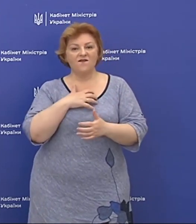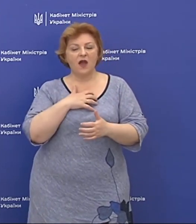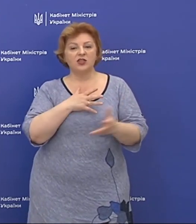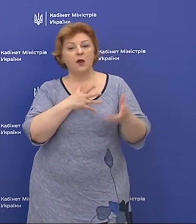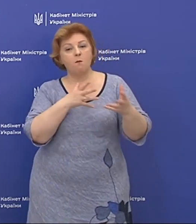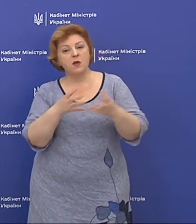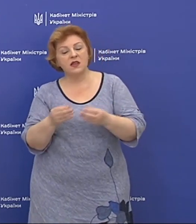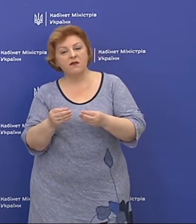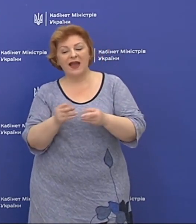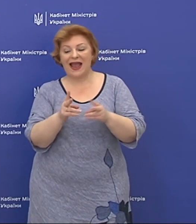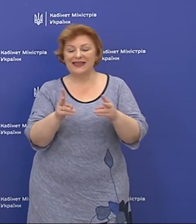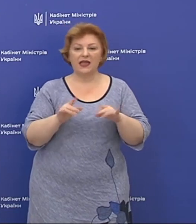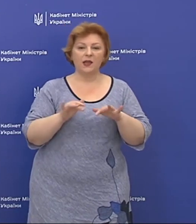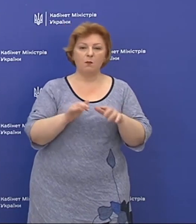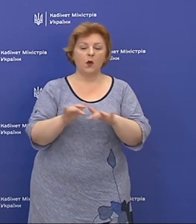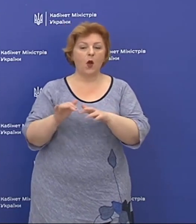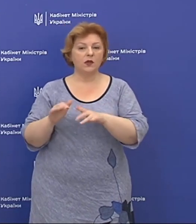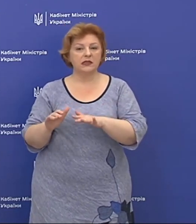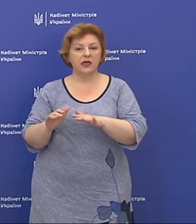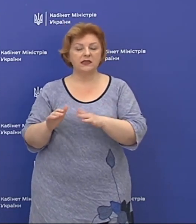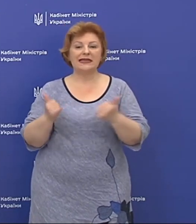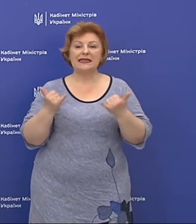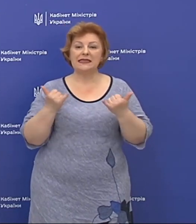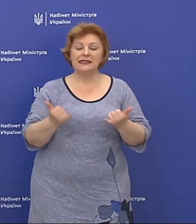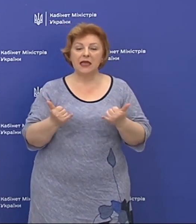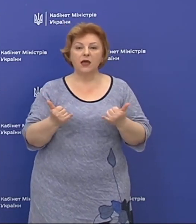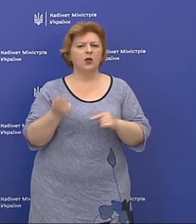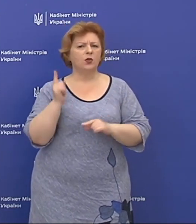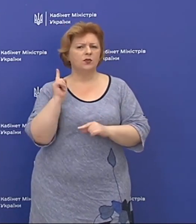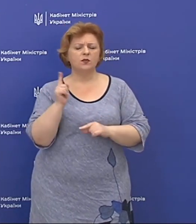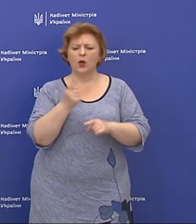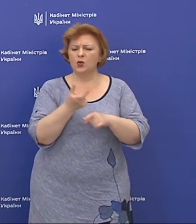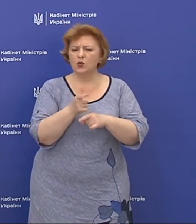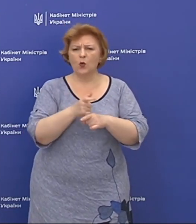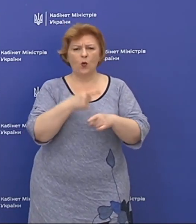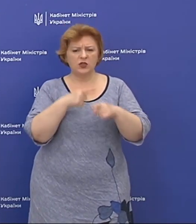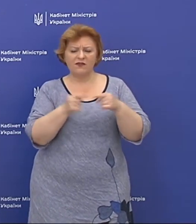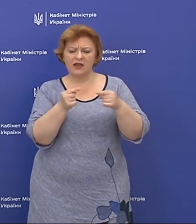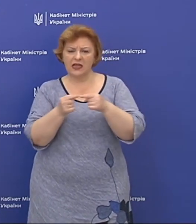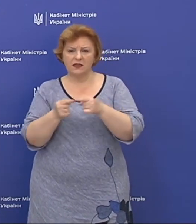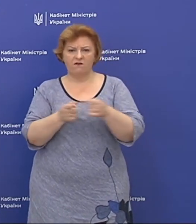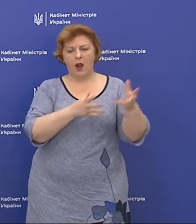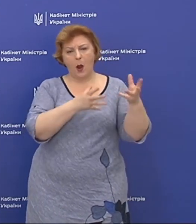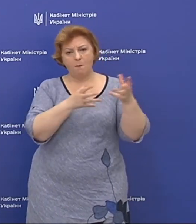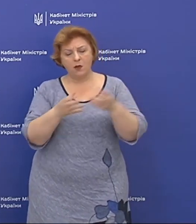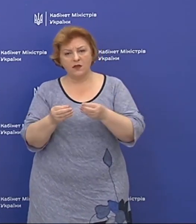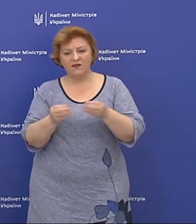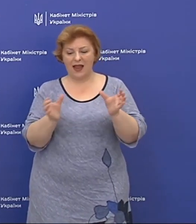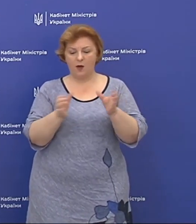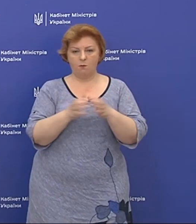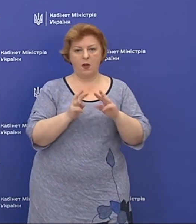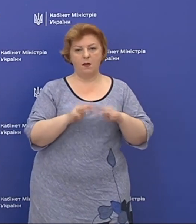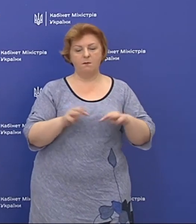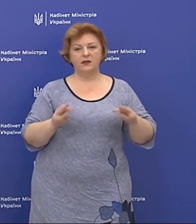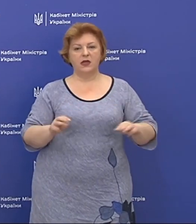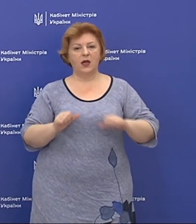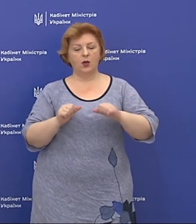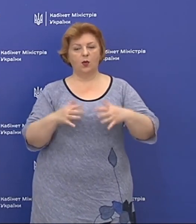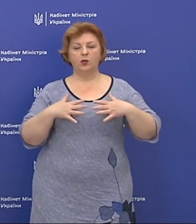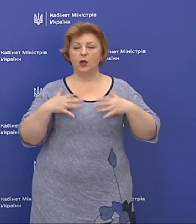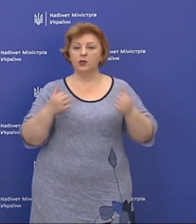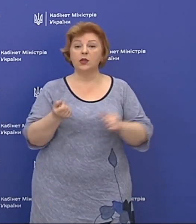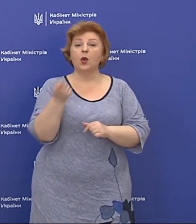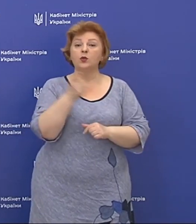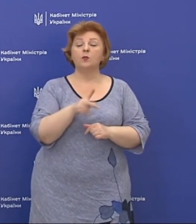вплинути і на які процеси зараз, до речі, дуже швидко і чітко впливає команда Міністерства охорони здоров'я.